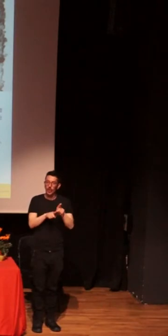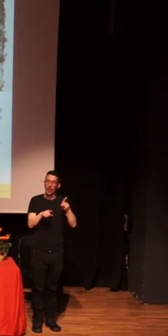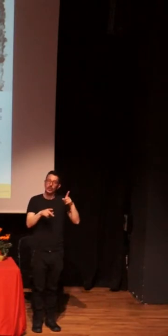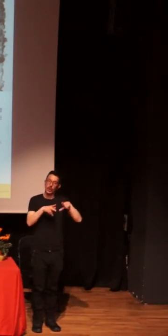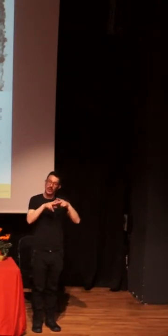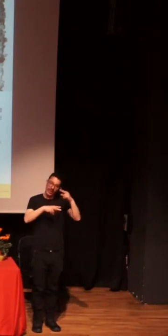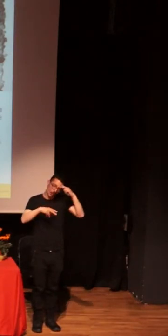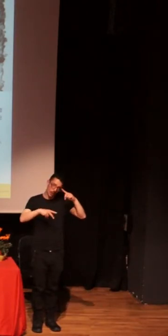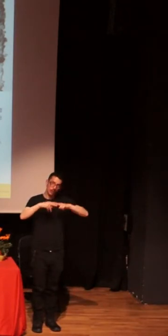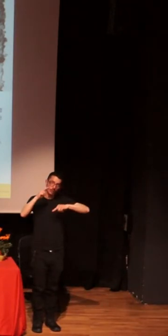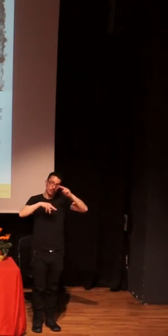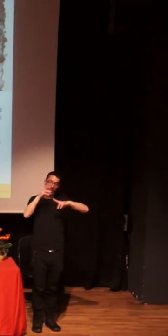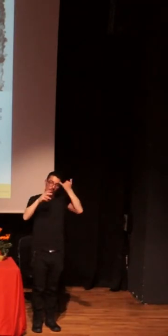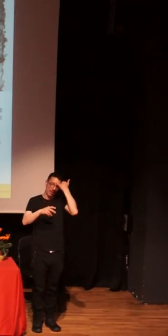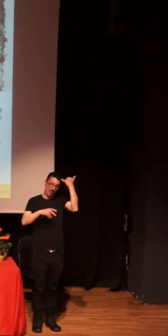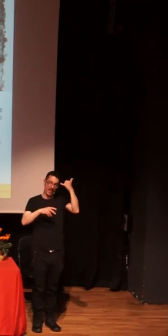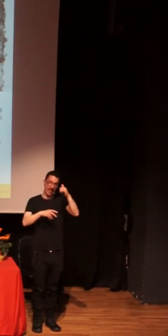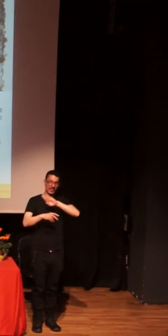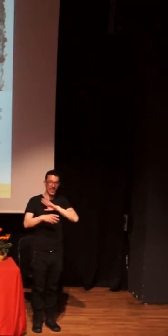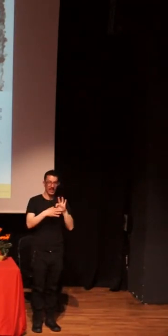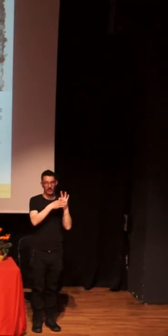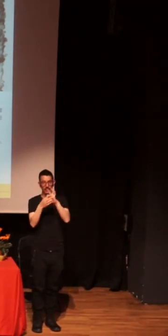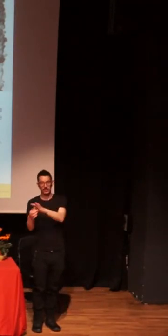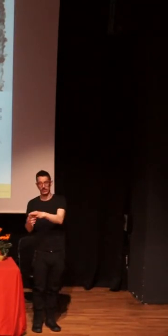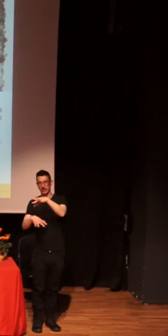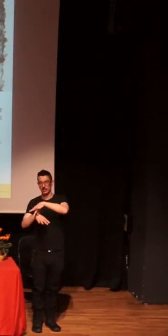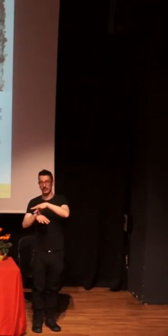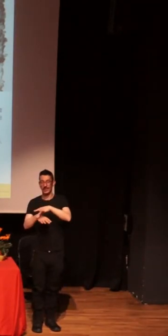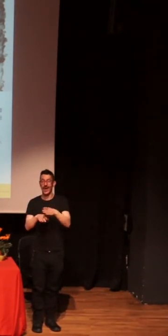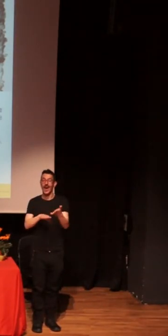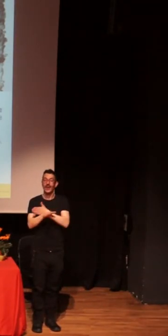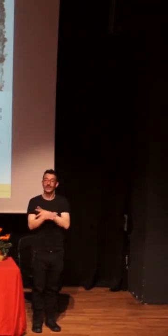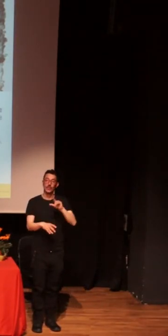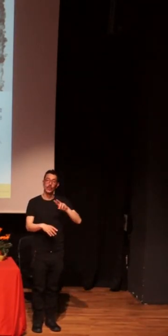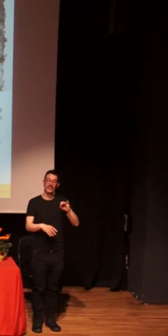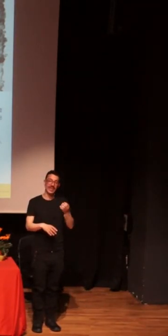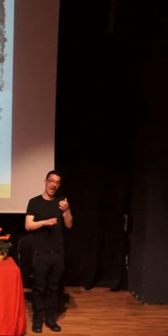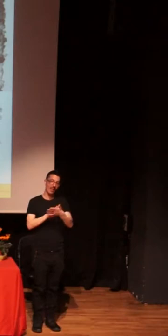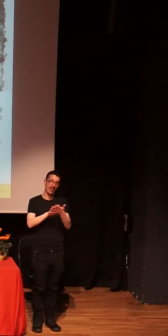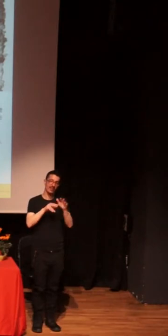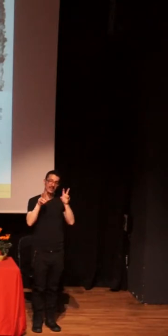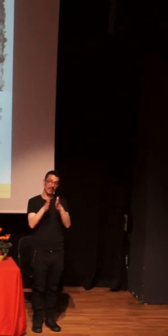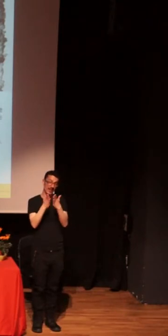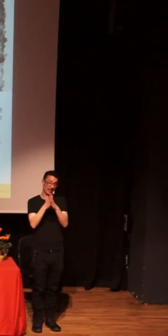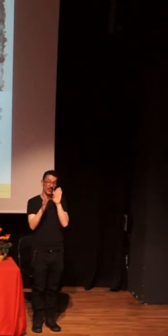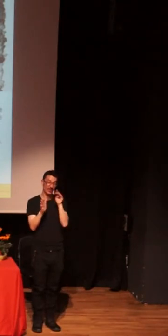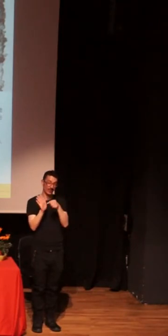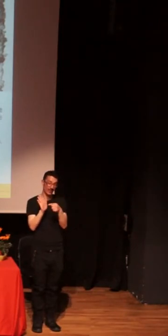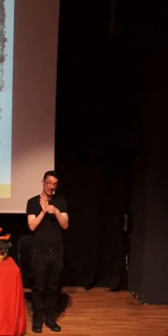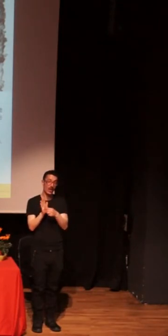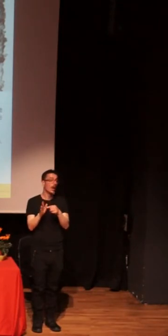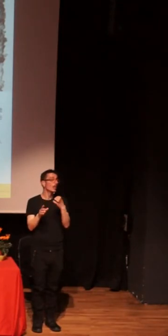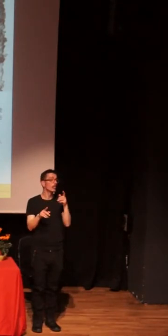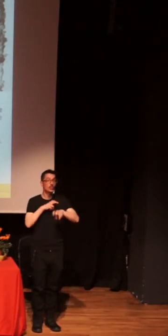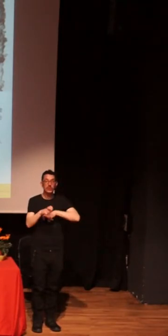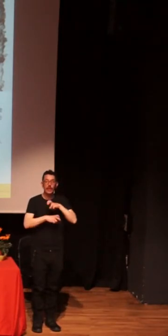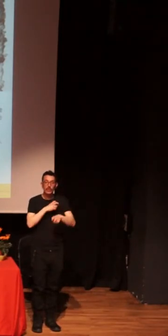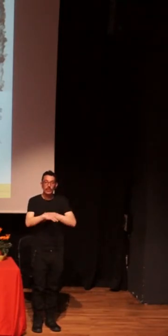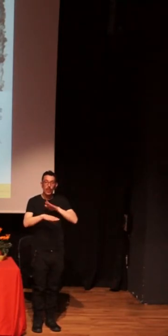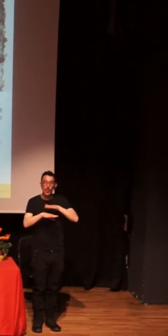tan bien Susan Sontag, cuando atribuíamos culpas, buscábamos víctimas,